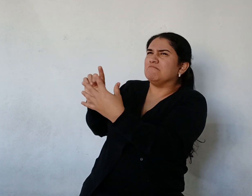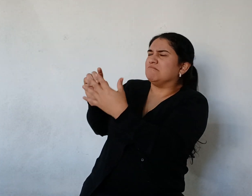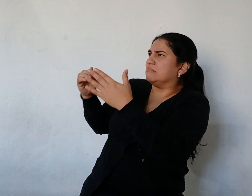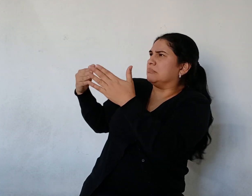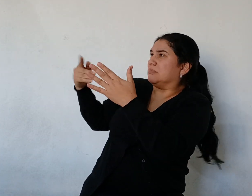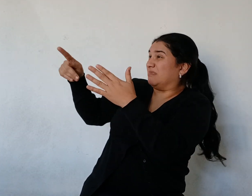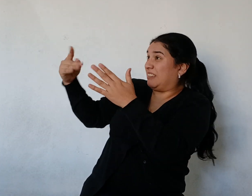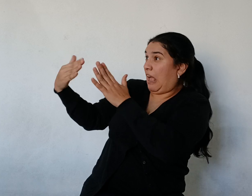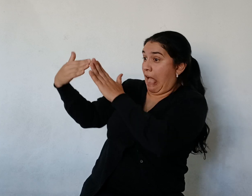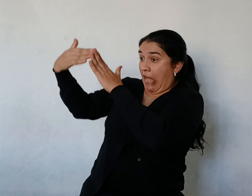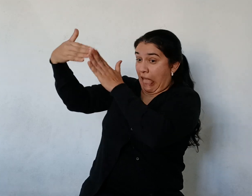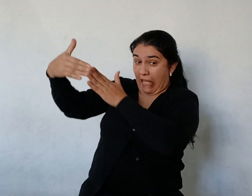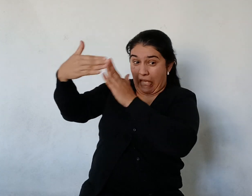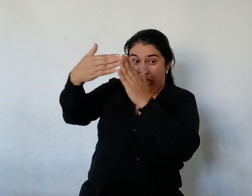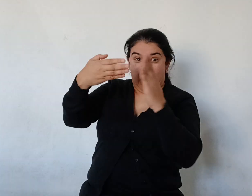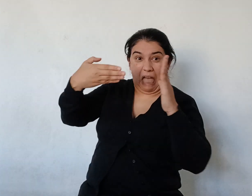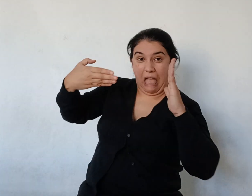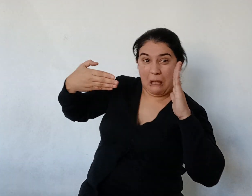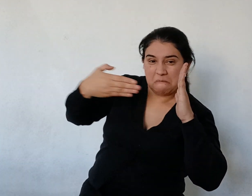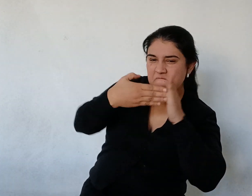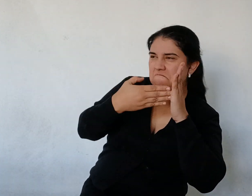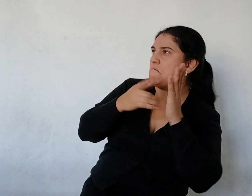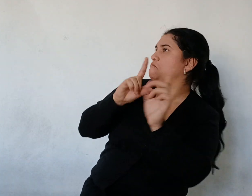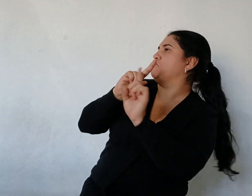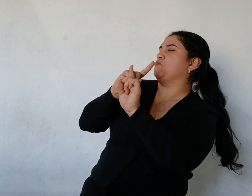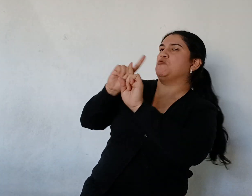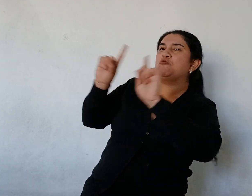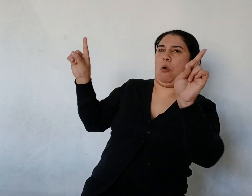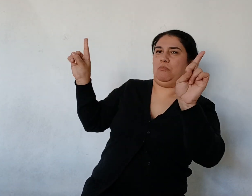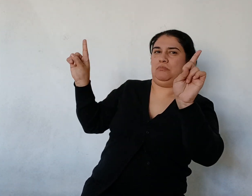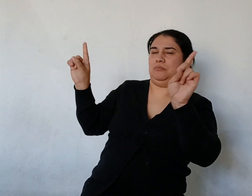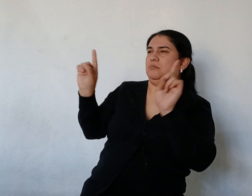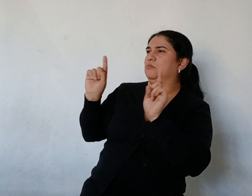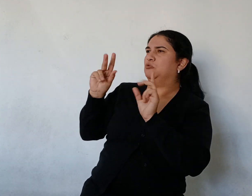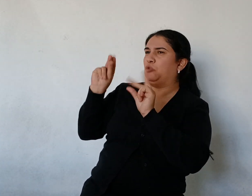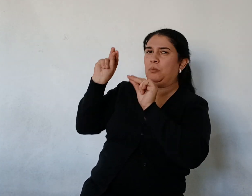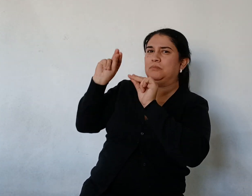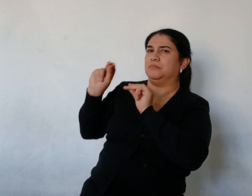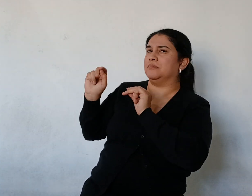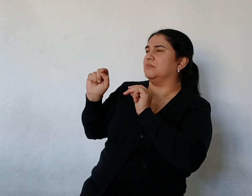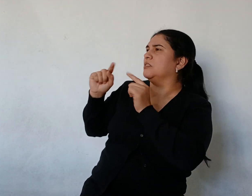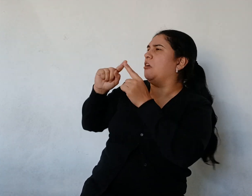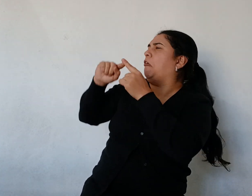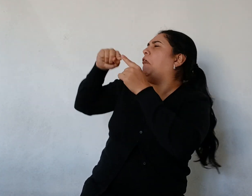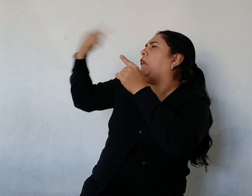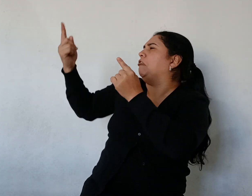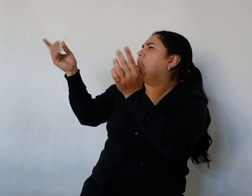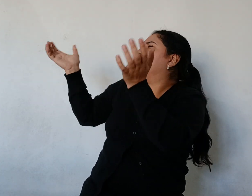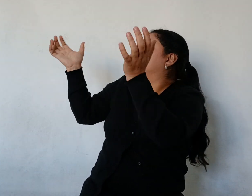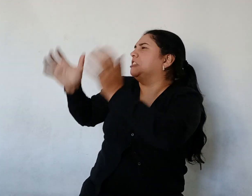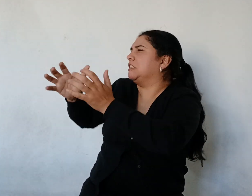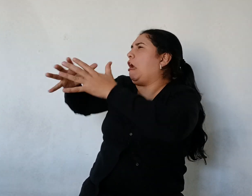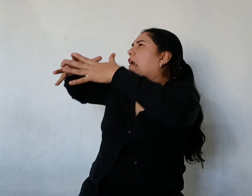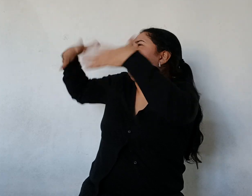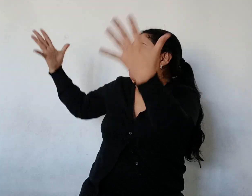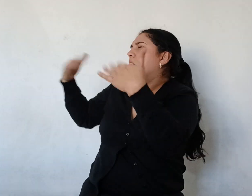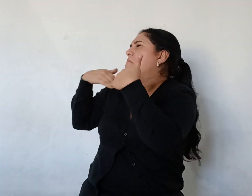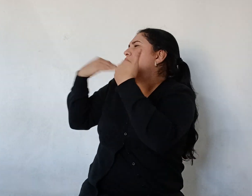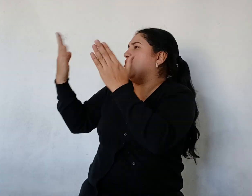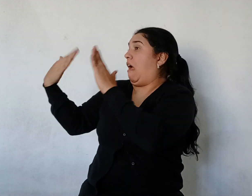No iba a pasar No Ni ese Ni otro Ni ningún otro No No